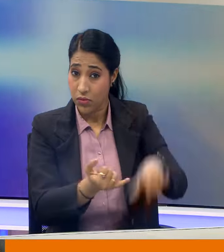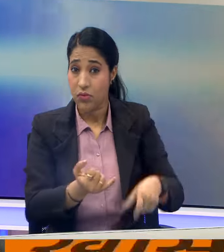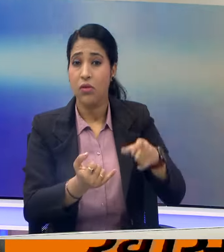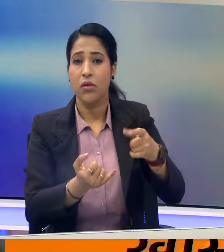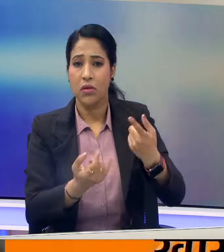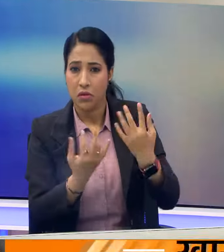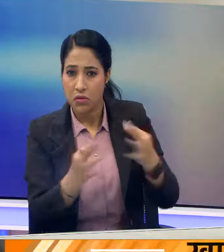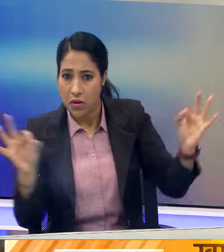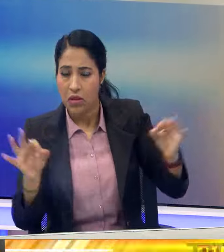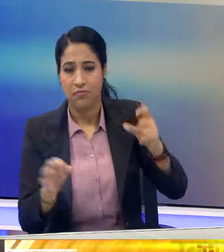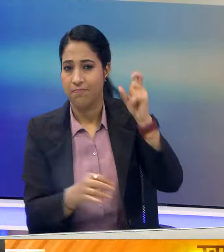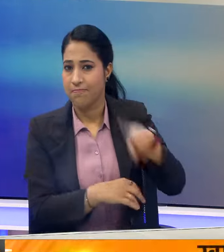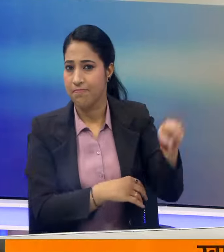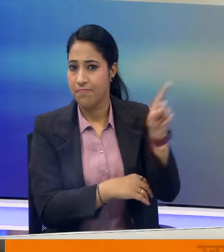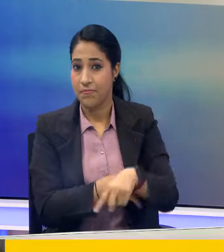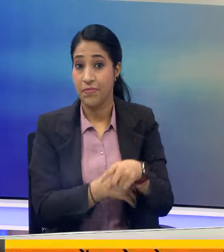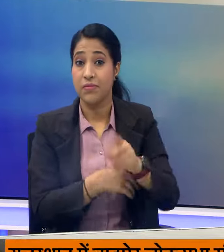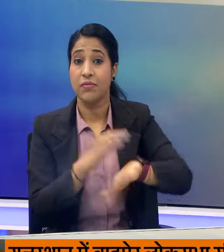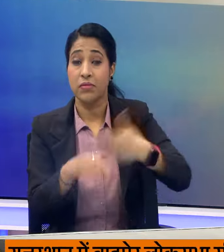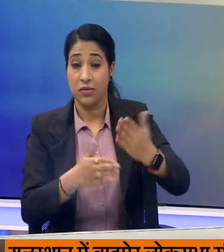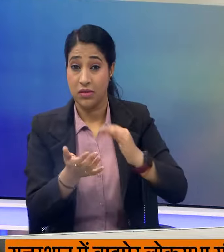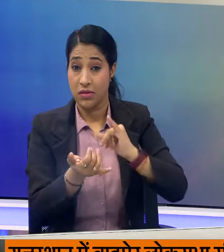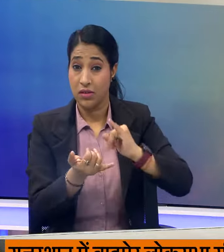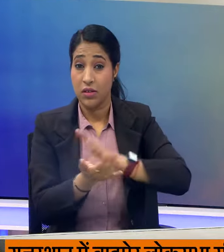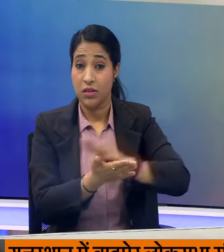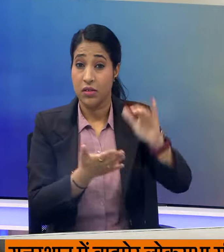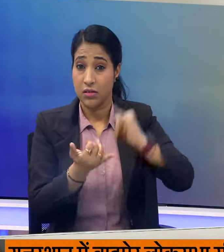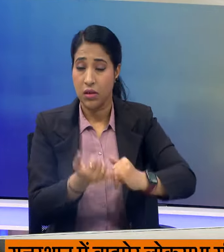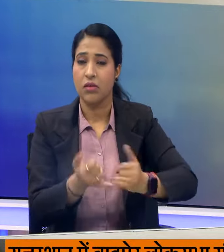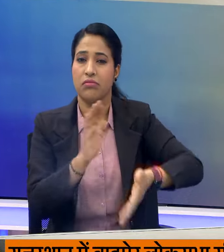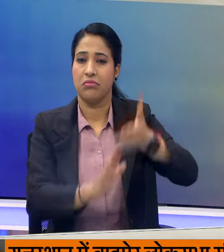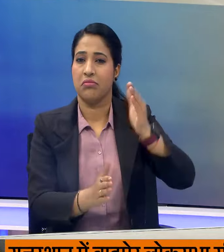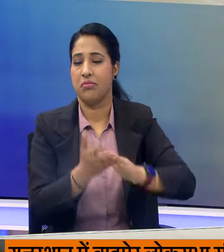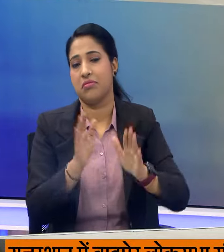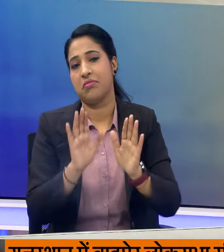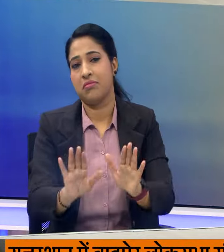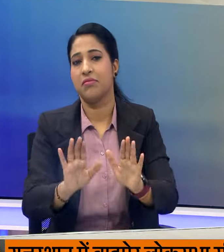अर्जी खारिच कर दी थी, जिसे हाइ कोट में चुनौती दी गई।